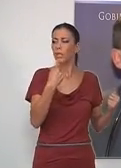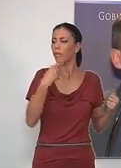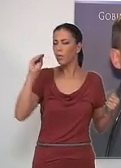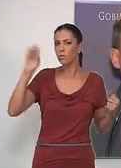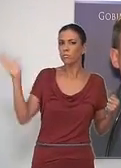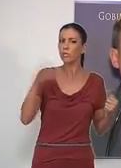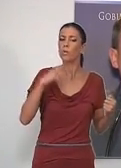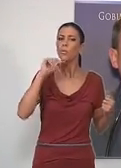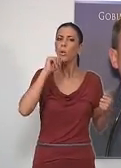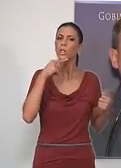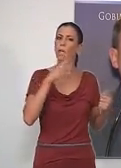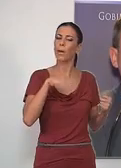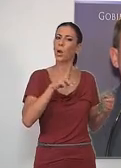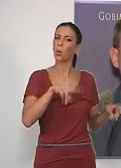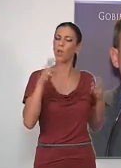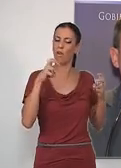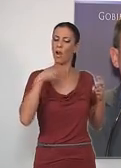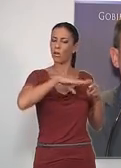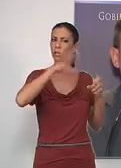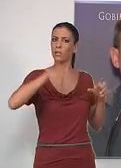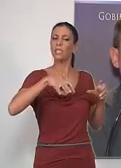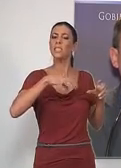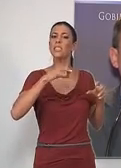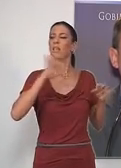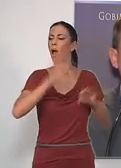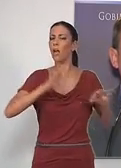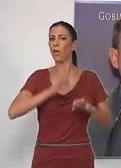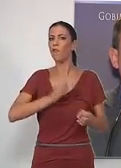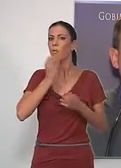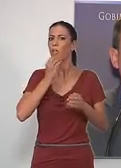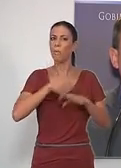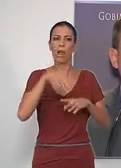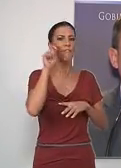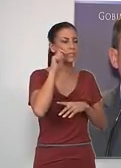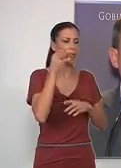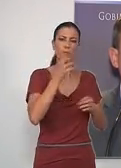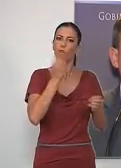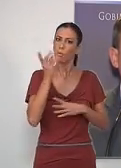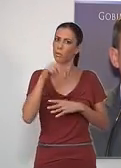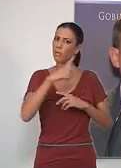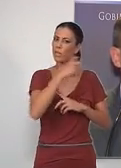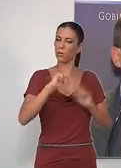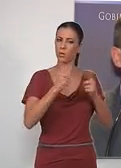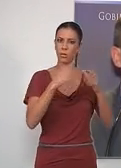motrileña para interesarse por una nueva unidad del hospital comarcal sin informar sobre su visita.